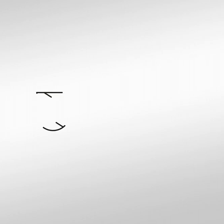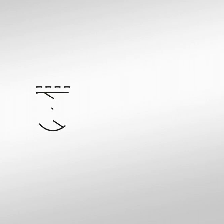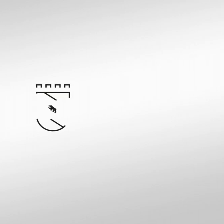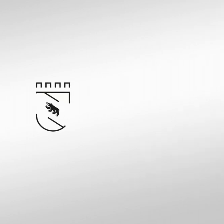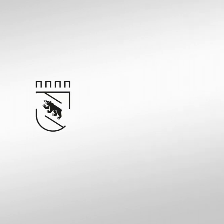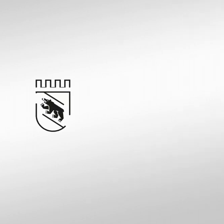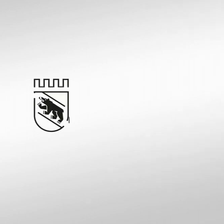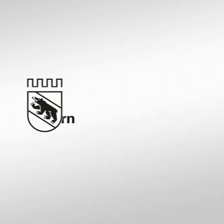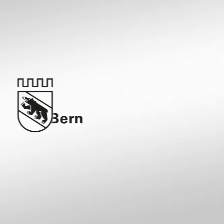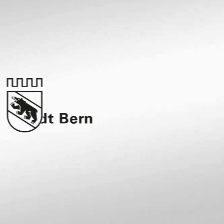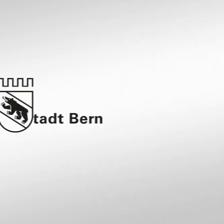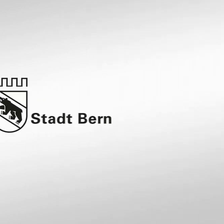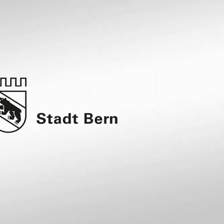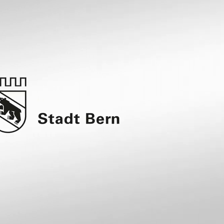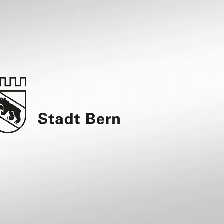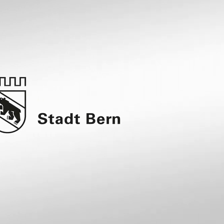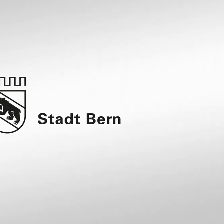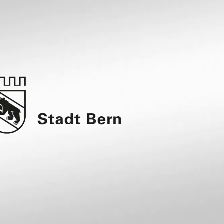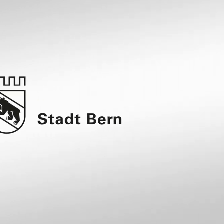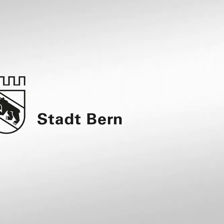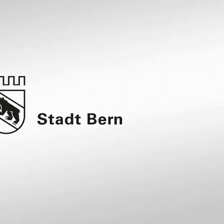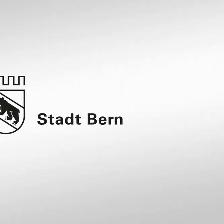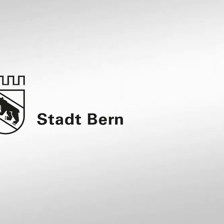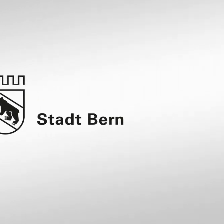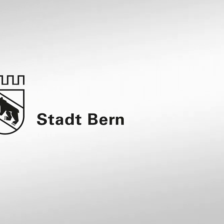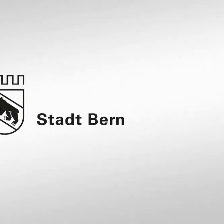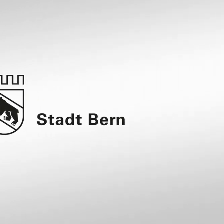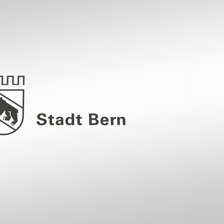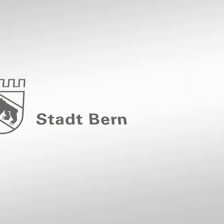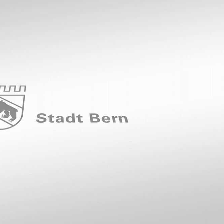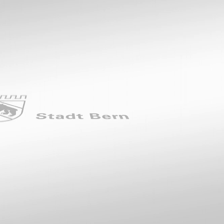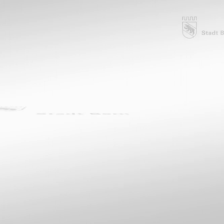Dies ist ein Informationsvideo der Stadt Bern mit gesprochenen Untertiteln.